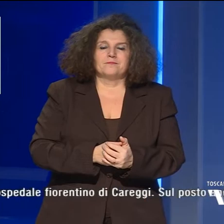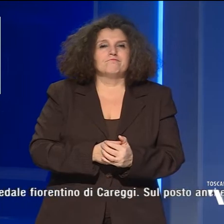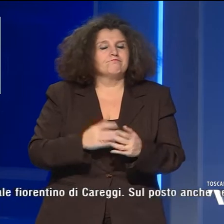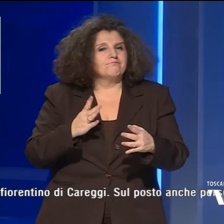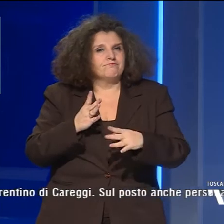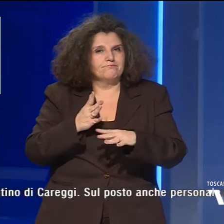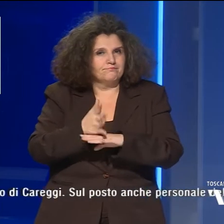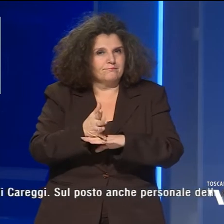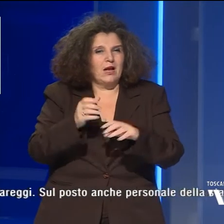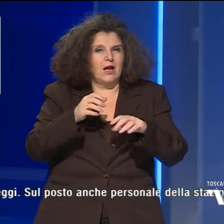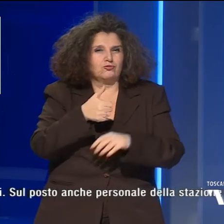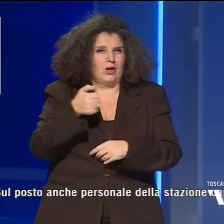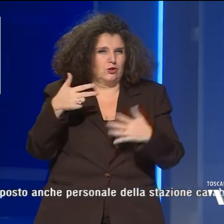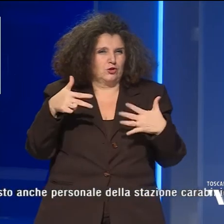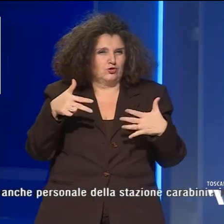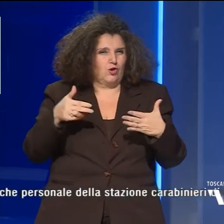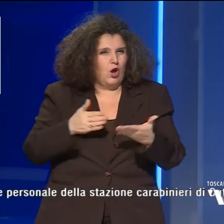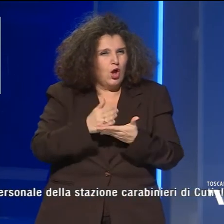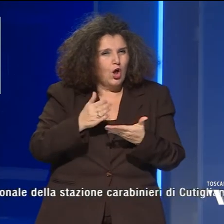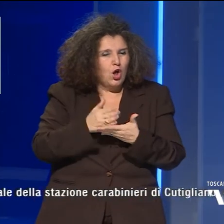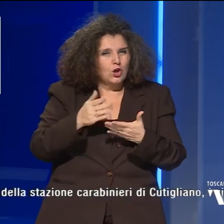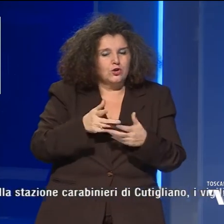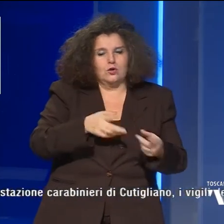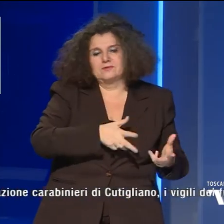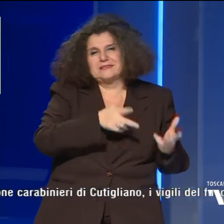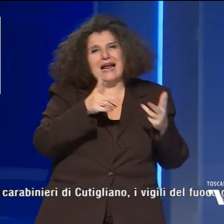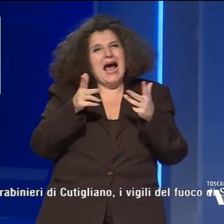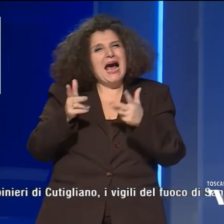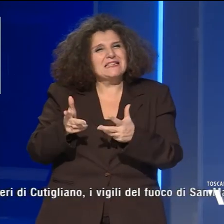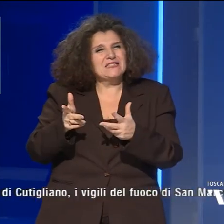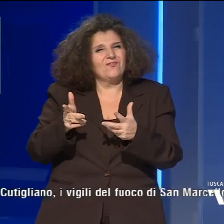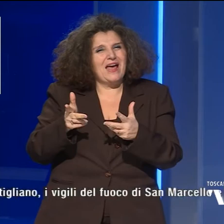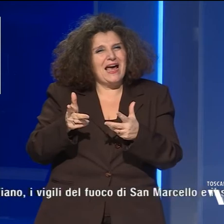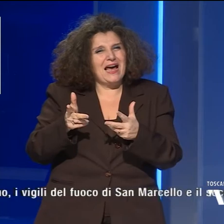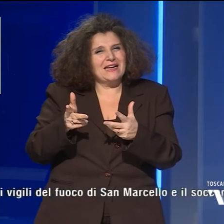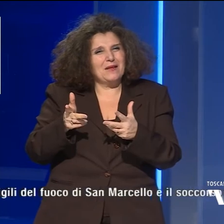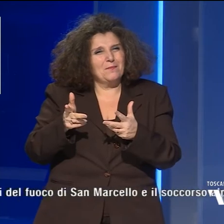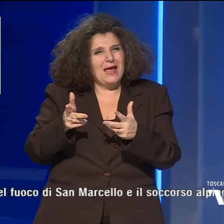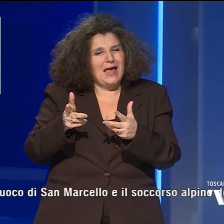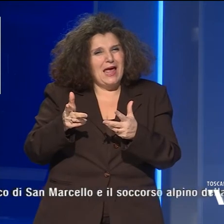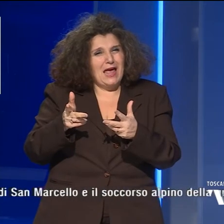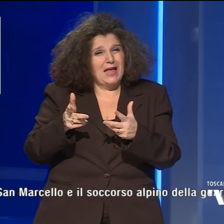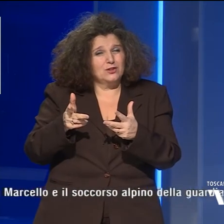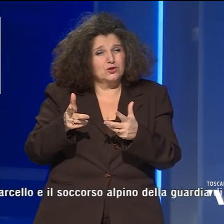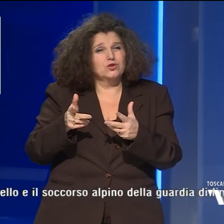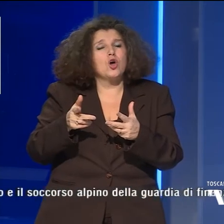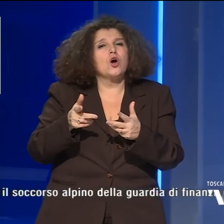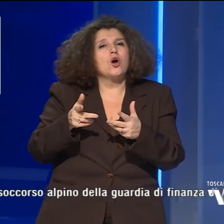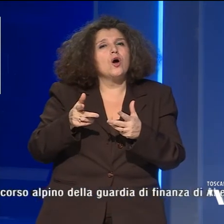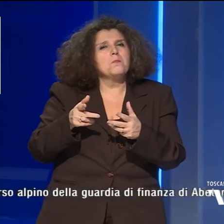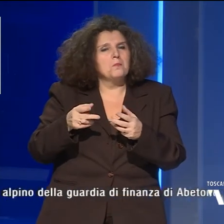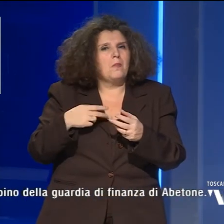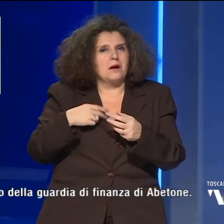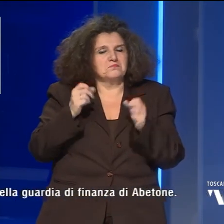Intervenuti sanitari del 118, deciso il trasferimento del ferito, che è sempre comunque rimasto